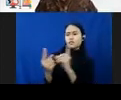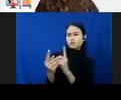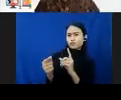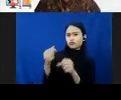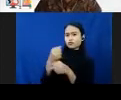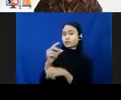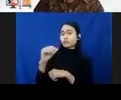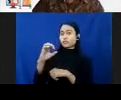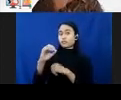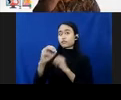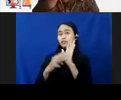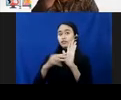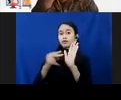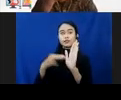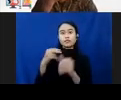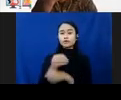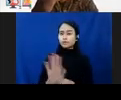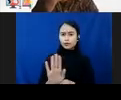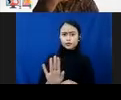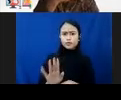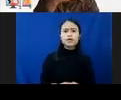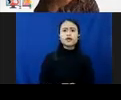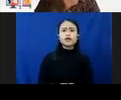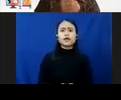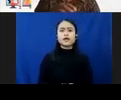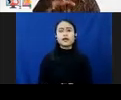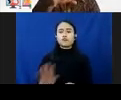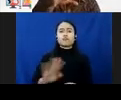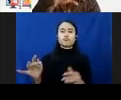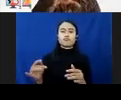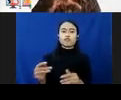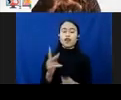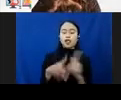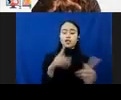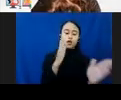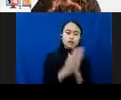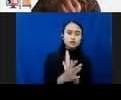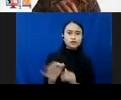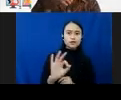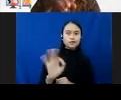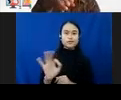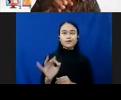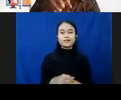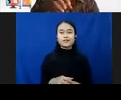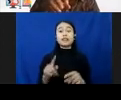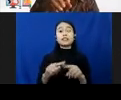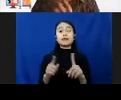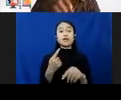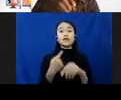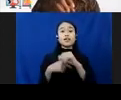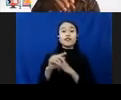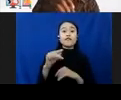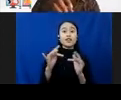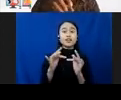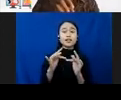namanya kejahatan atau kekerasan eksploitasi online. Tapi dengan menggunakan teknologi itu dia menggrooming anak